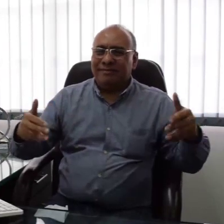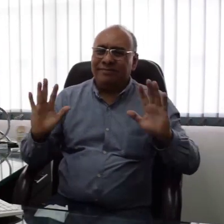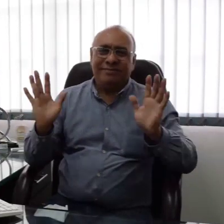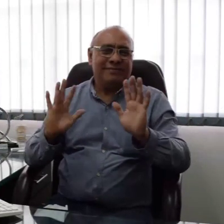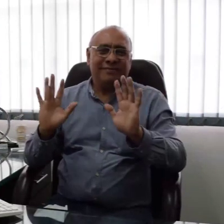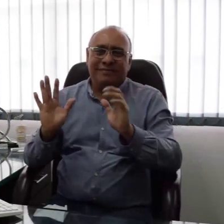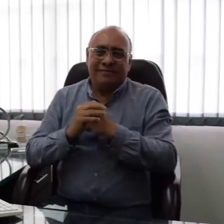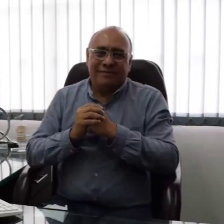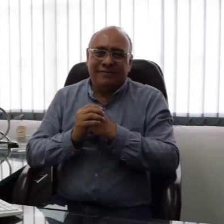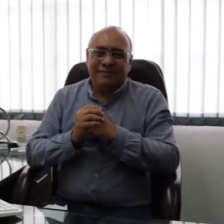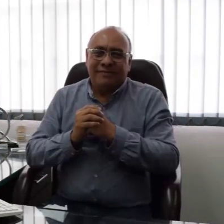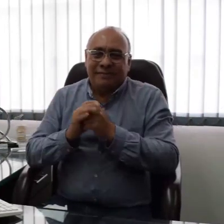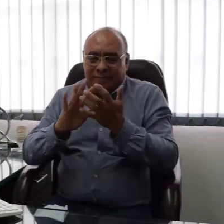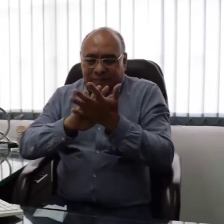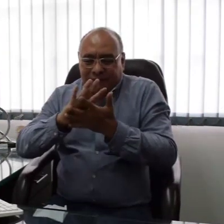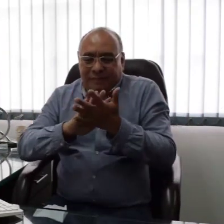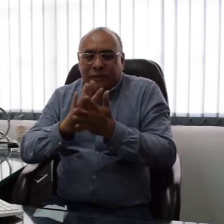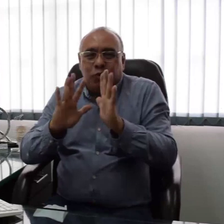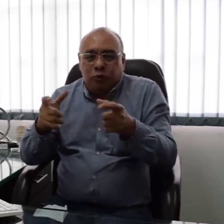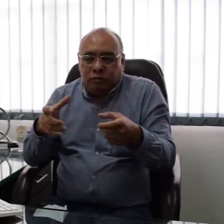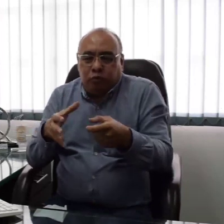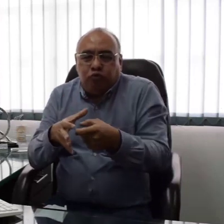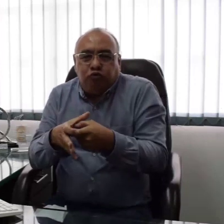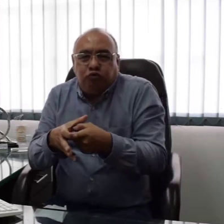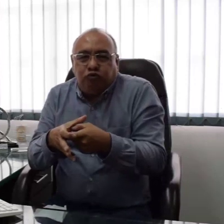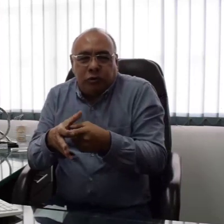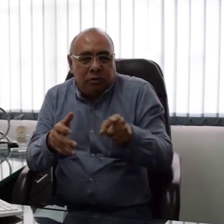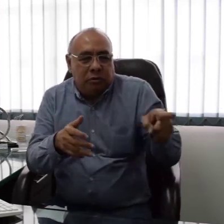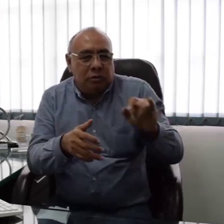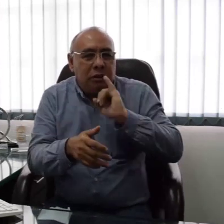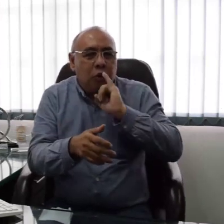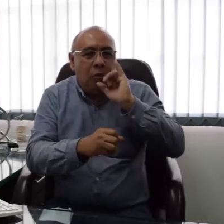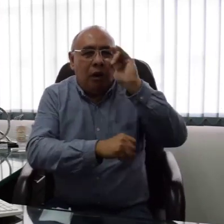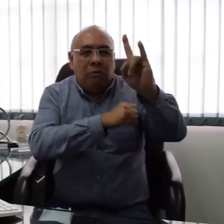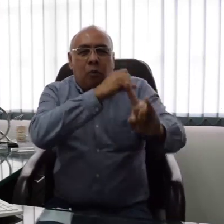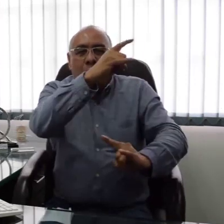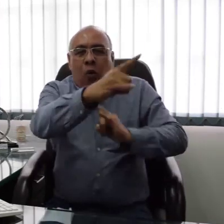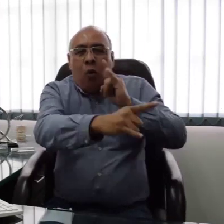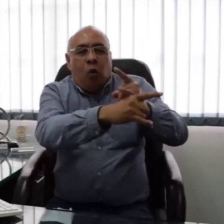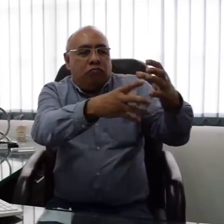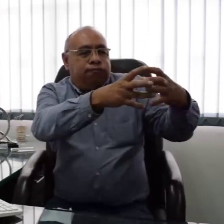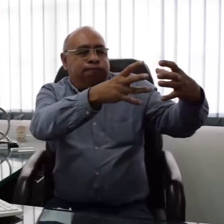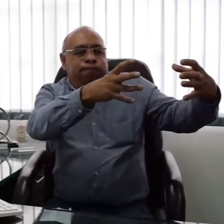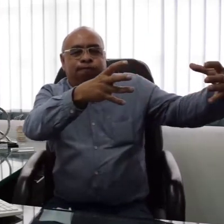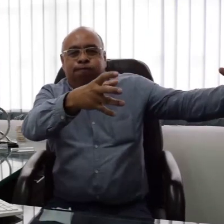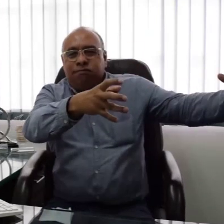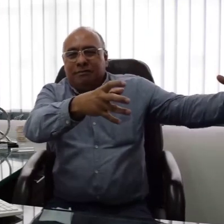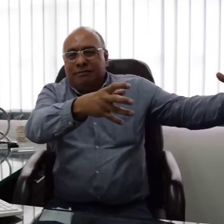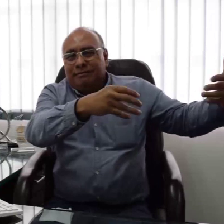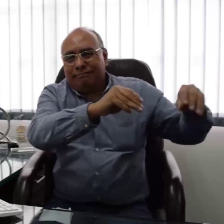Comparaciones que en este sentido no son válidas, porque la lengua de señas es una lengua minoritaria y las lenguas tradicionales